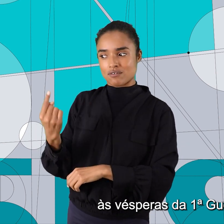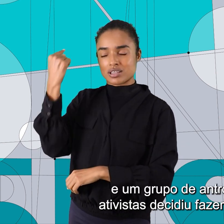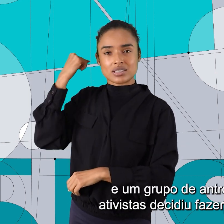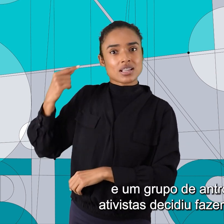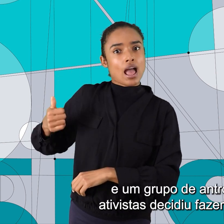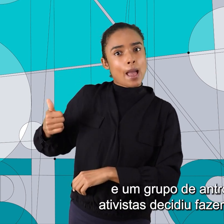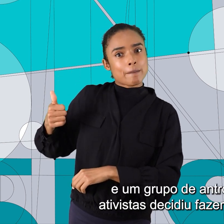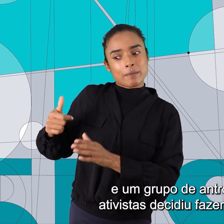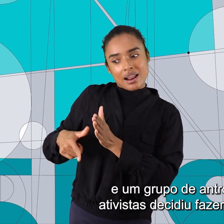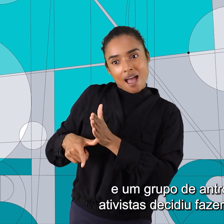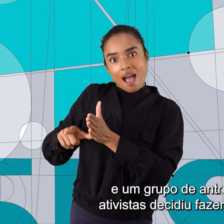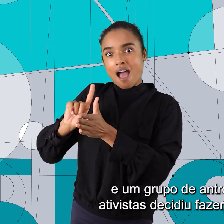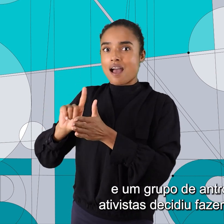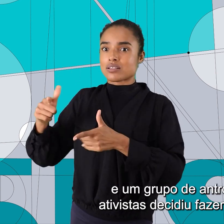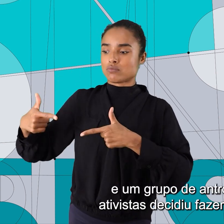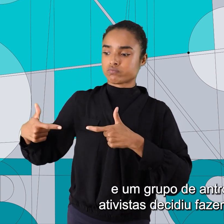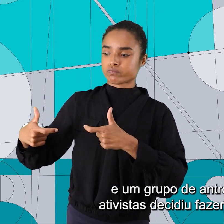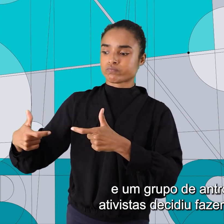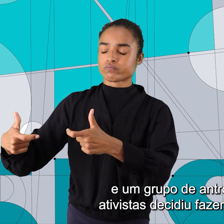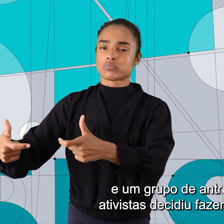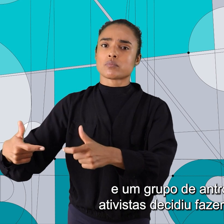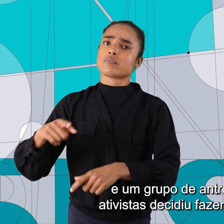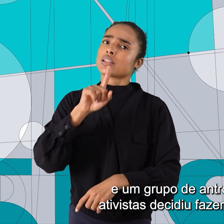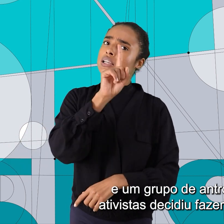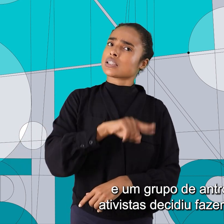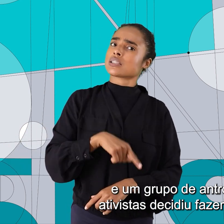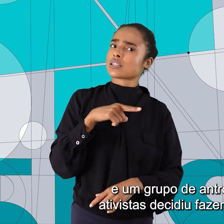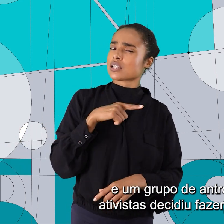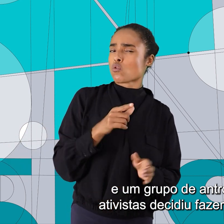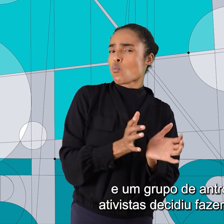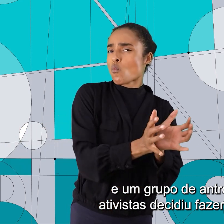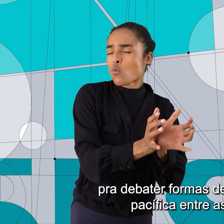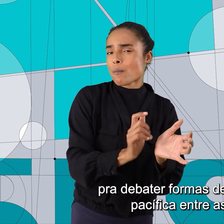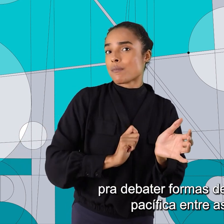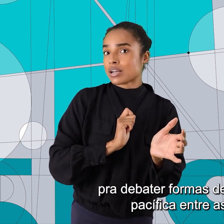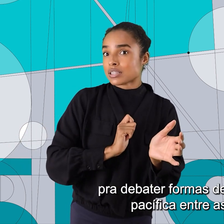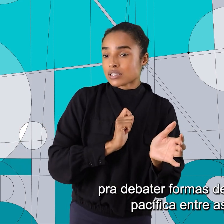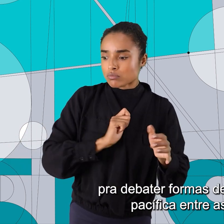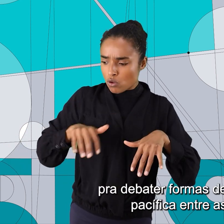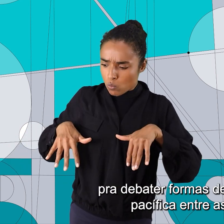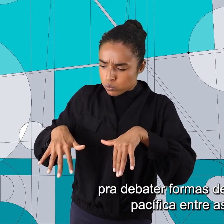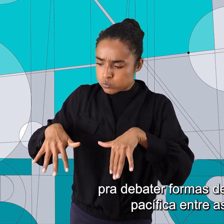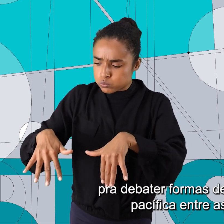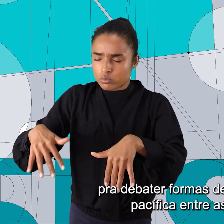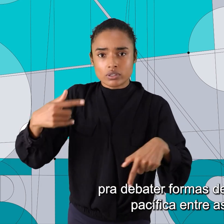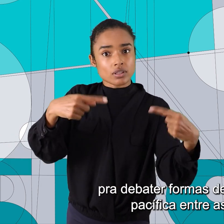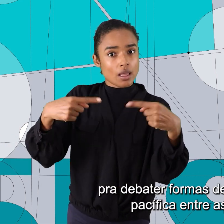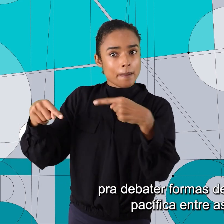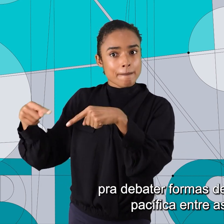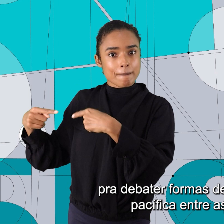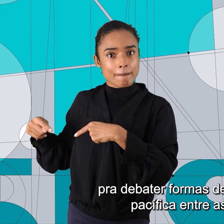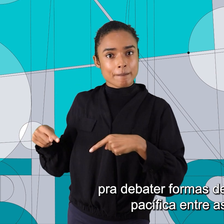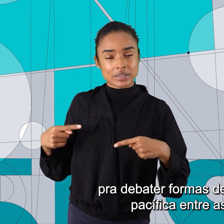e um grupo de antropólogos e ativistas decidiu fazer esse evento pra debater formas de convivência